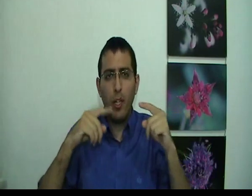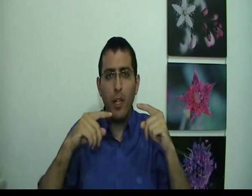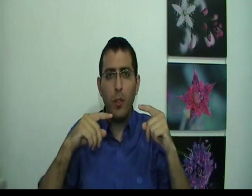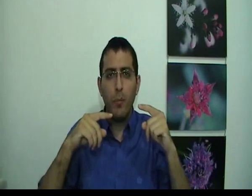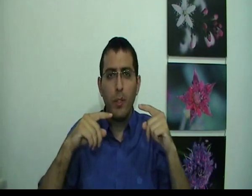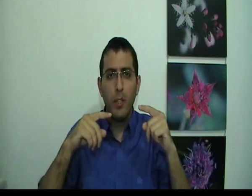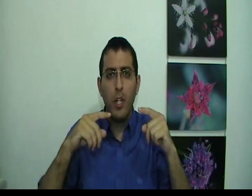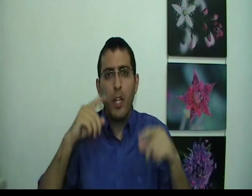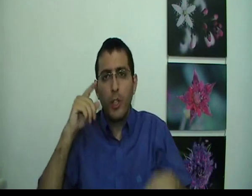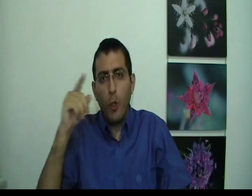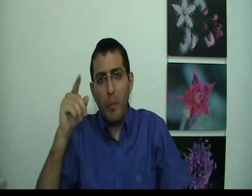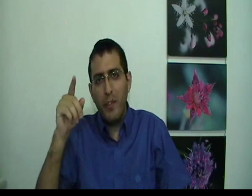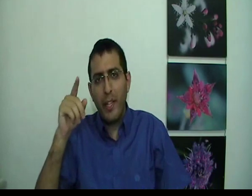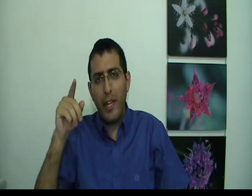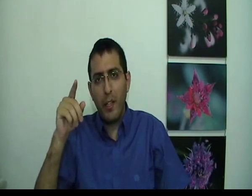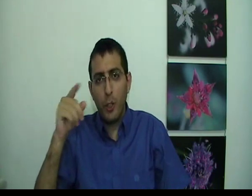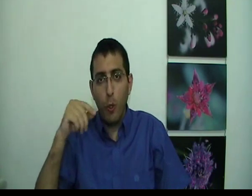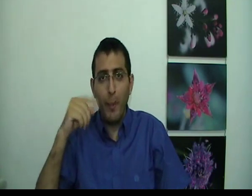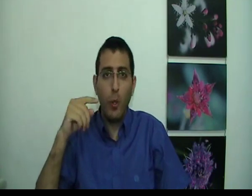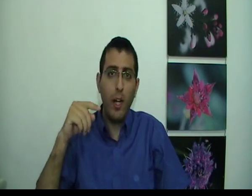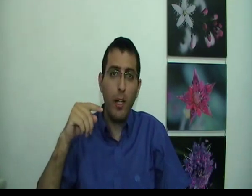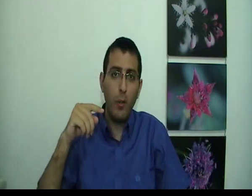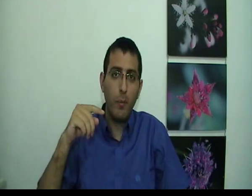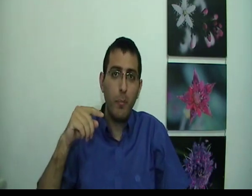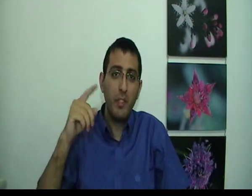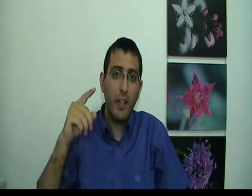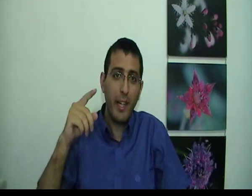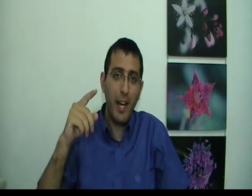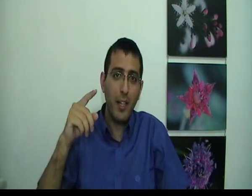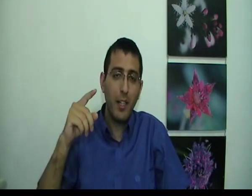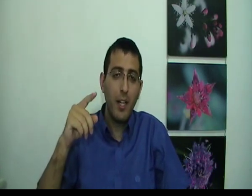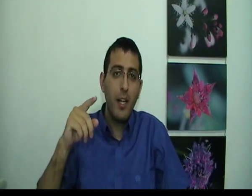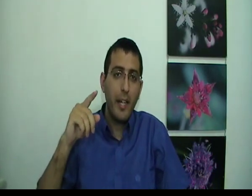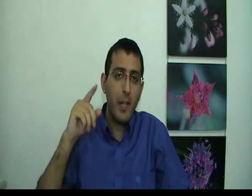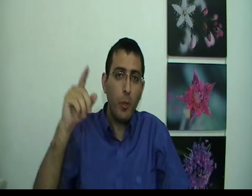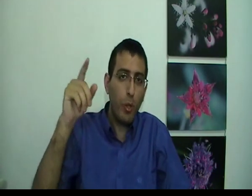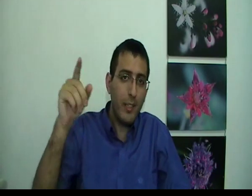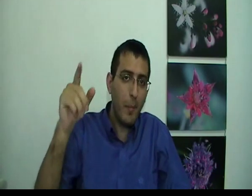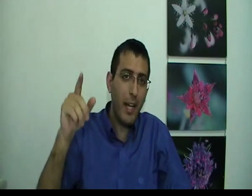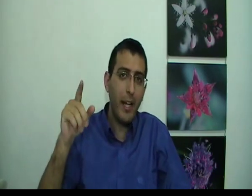החלום כשהוא בתוך החלום מתווכח עם אותו אדם אחר